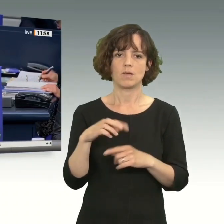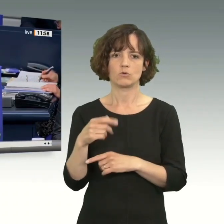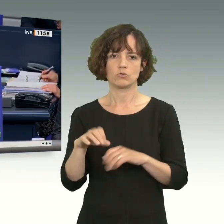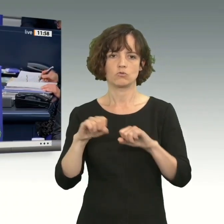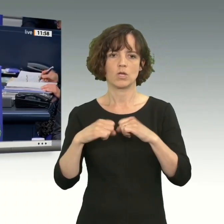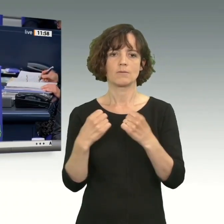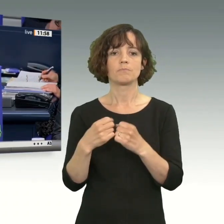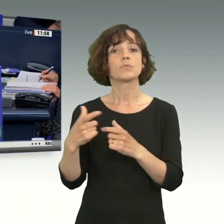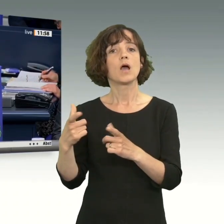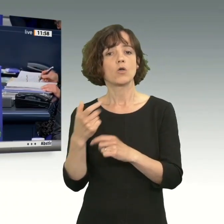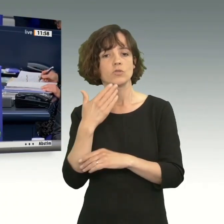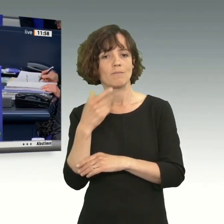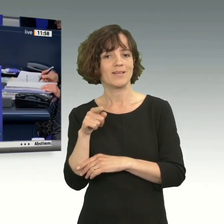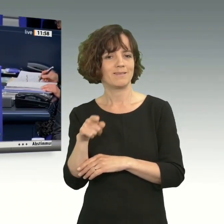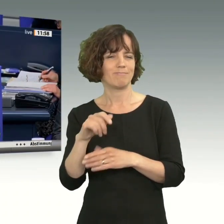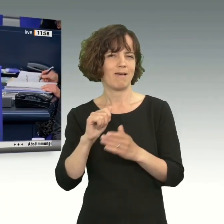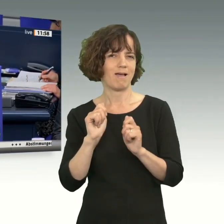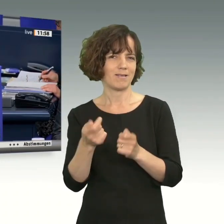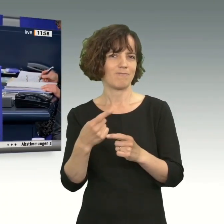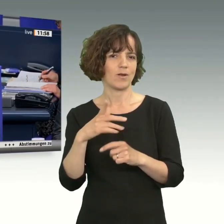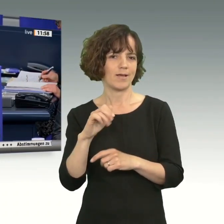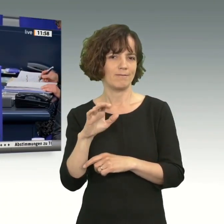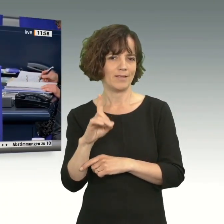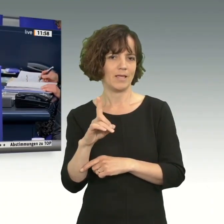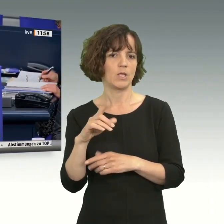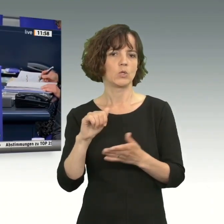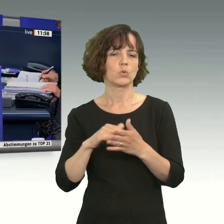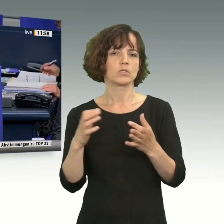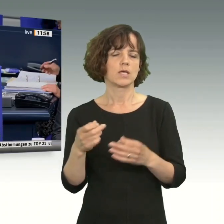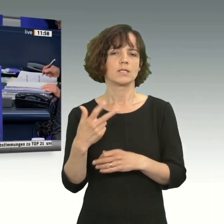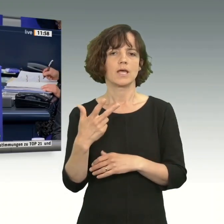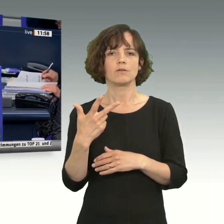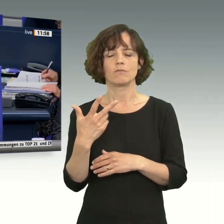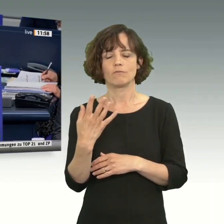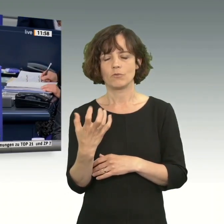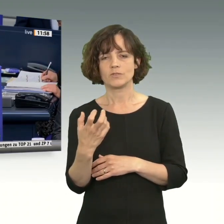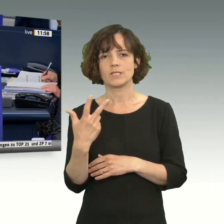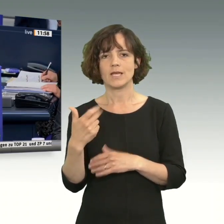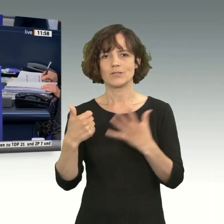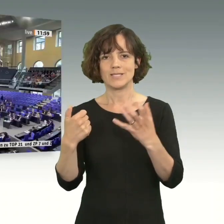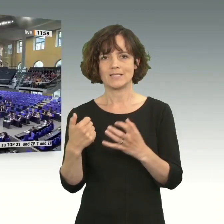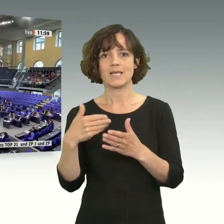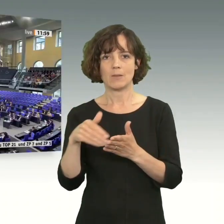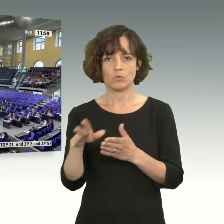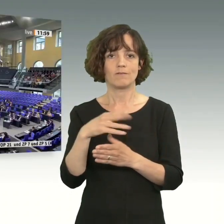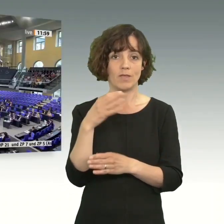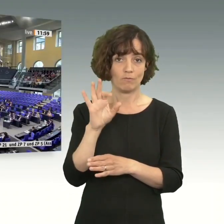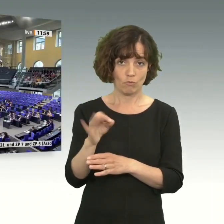7392 den Antrag der Fraktion der AfD auf Drucksache 19 5361 abzulehnen. Wer stimmt für die Beschlussempfehlung?